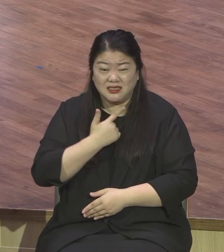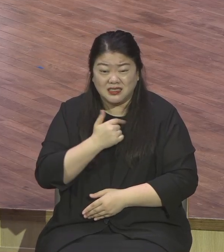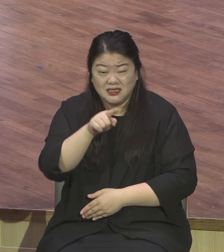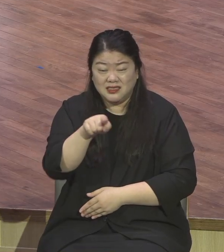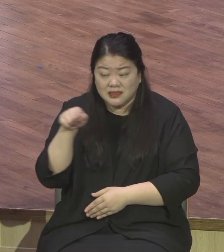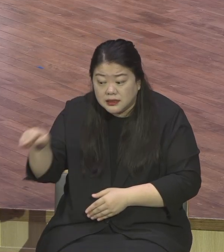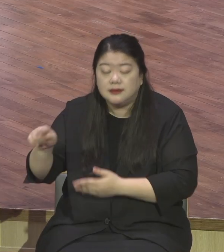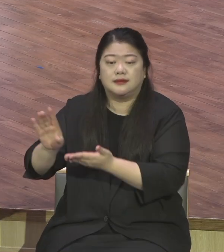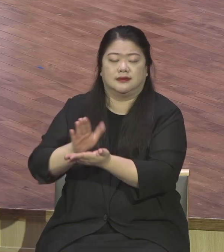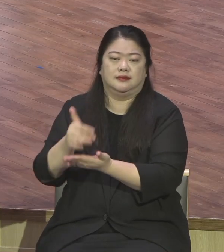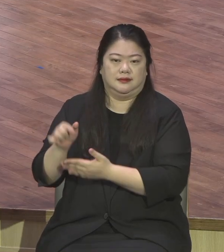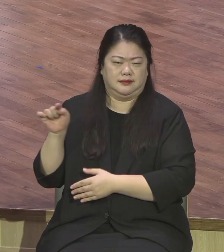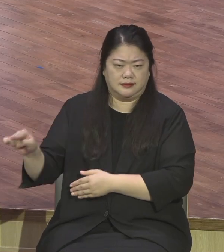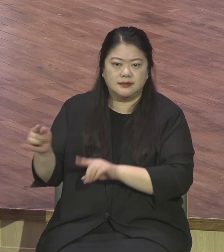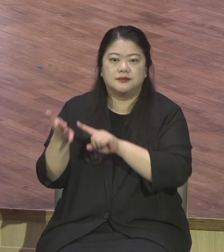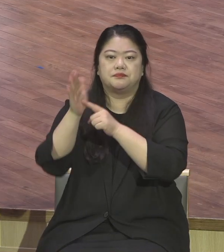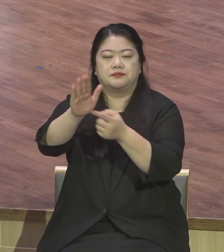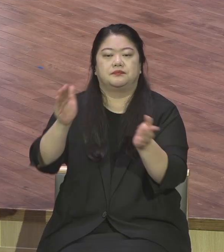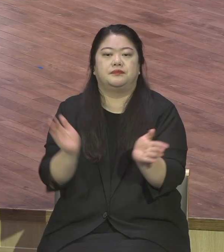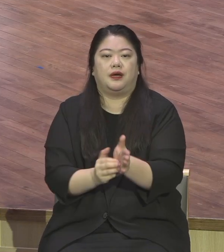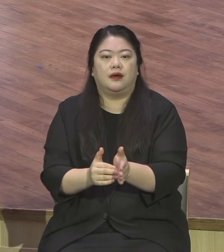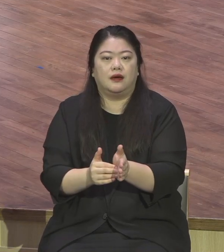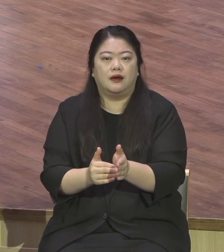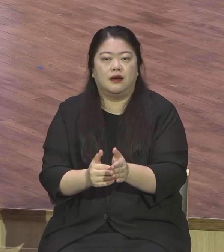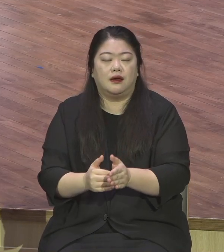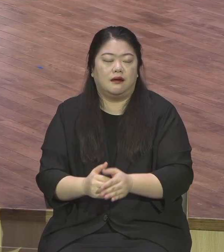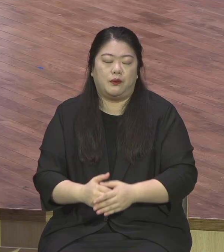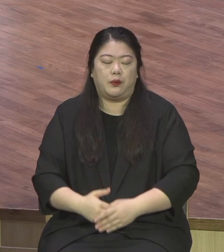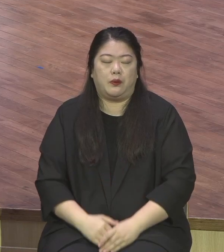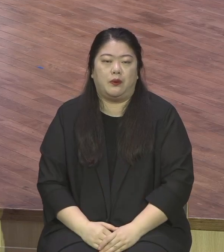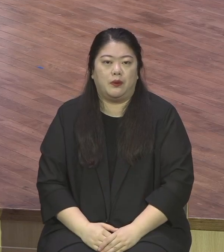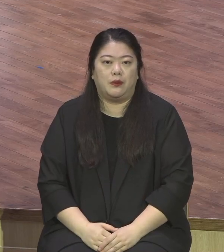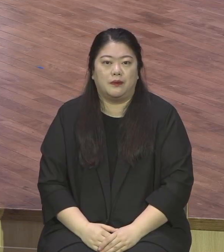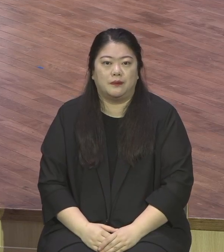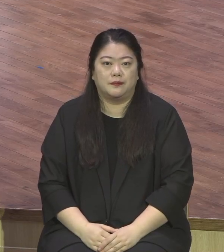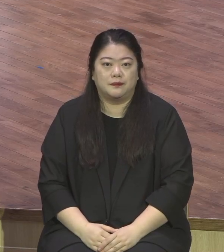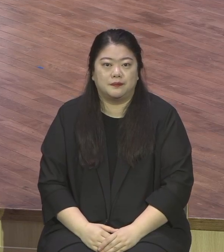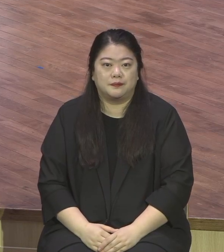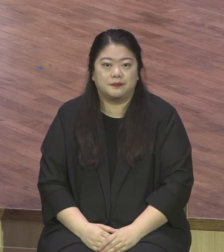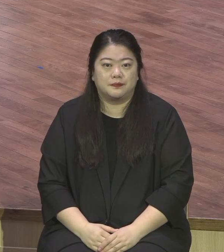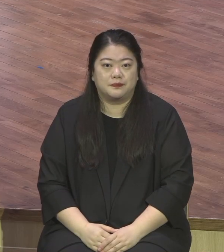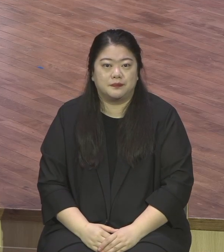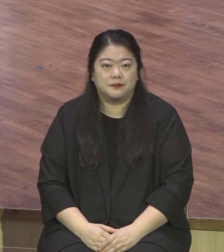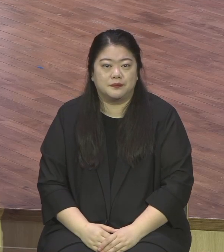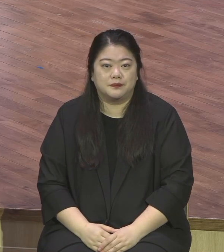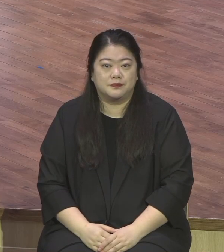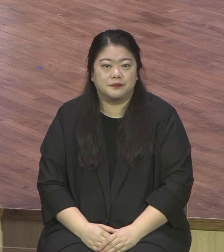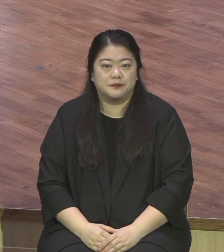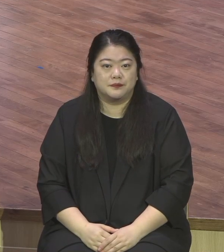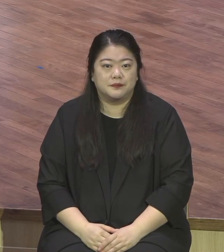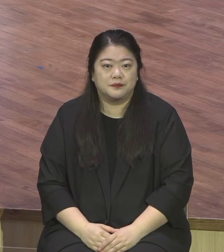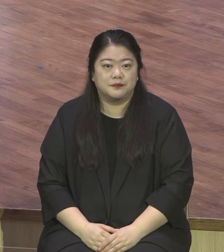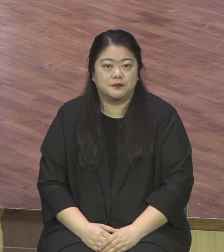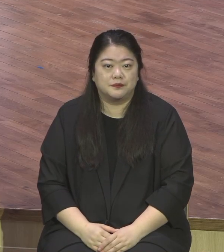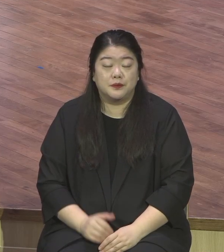이게 중요합니다 우리 삶의 현장에 보면 한 번만 만나주면